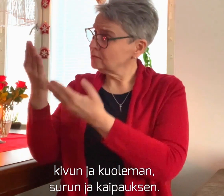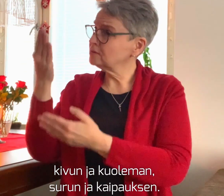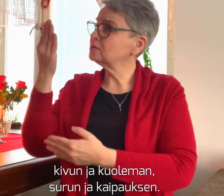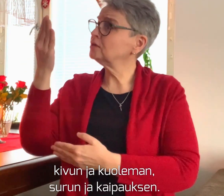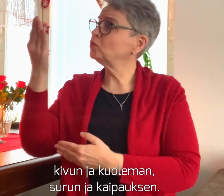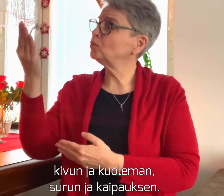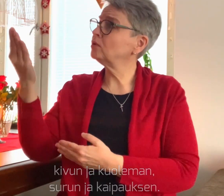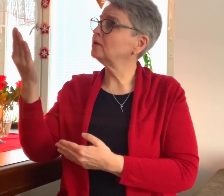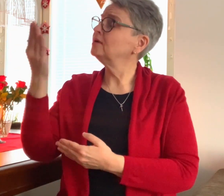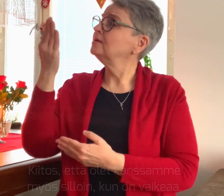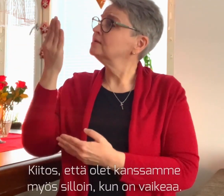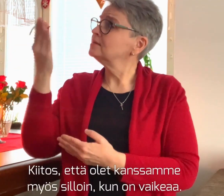kaipauksena.